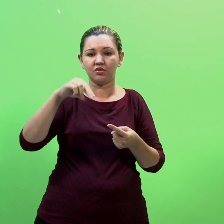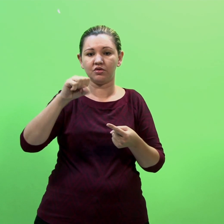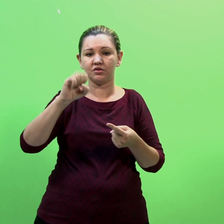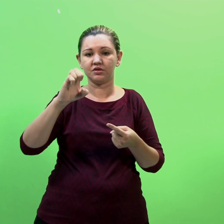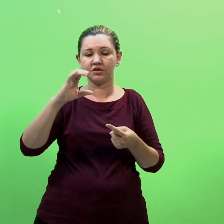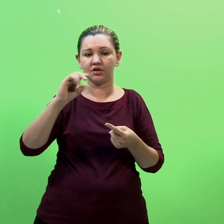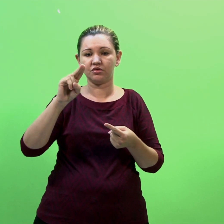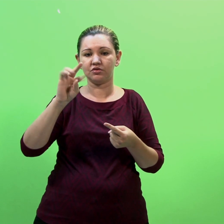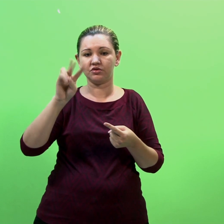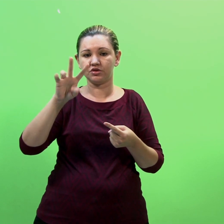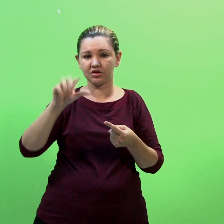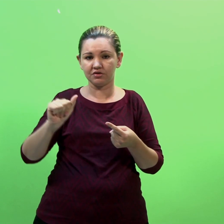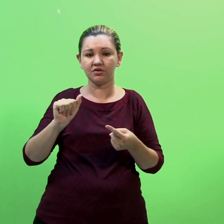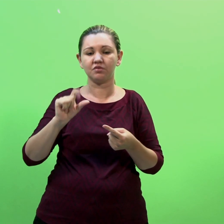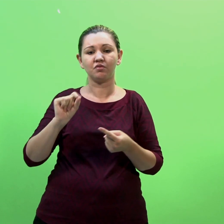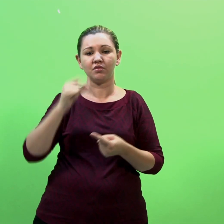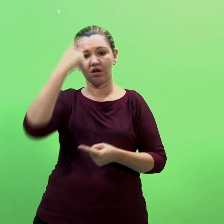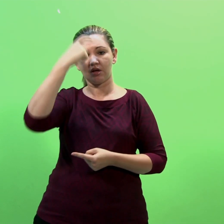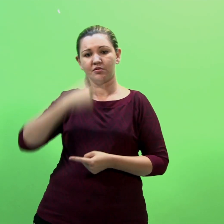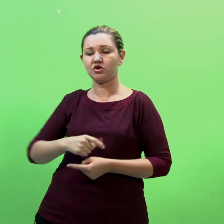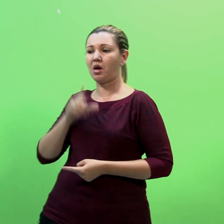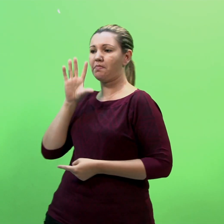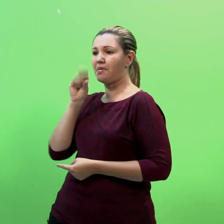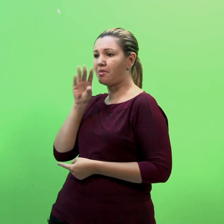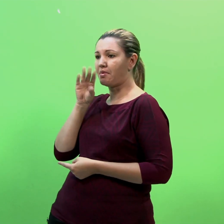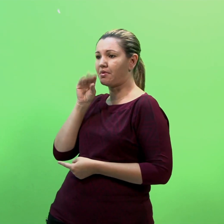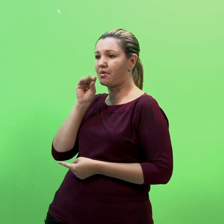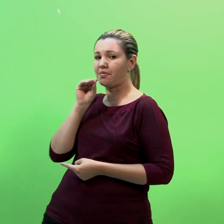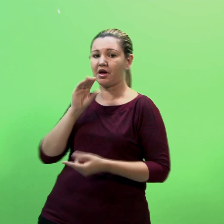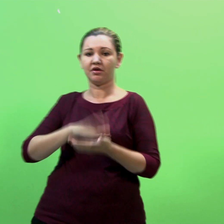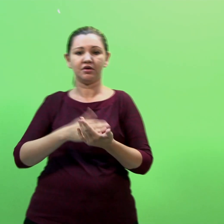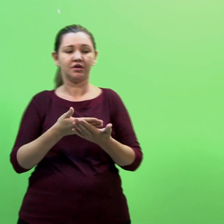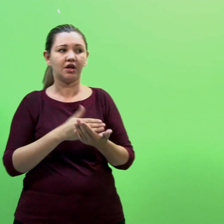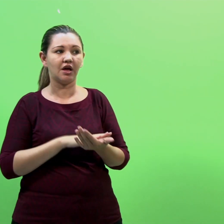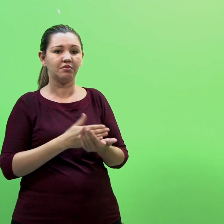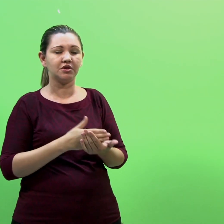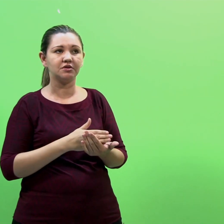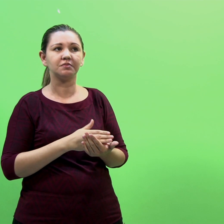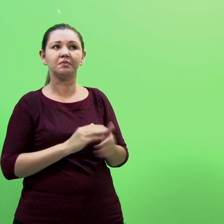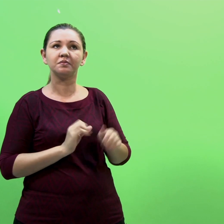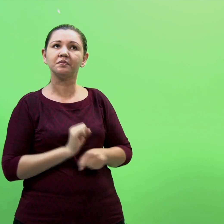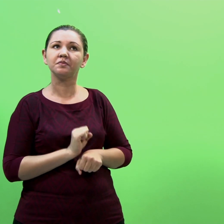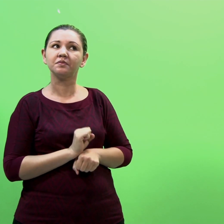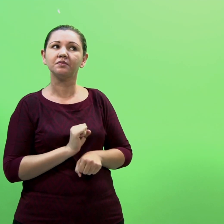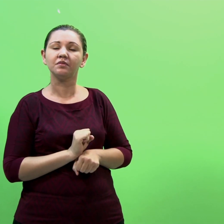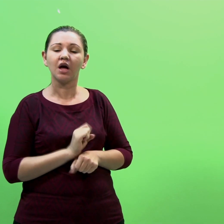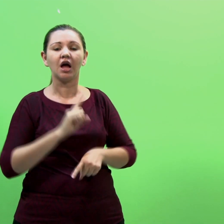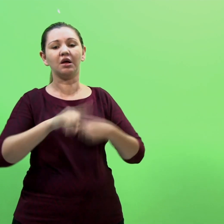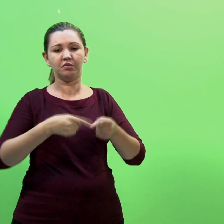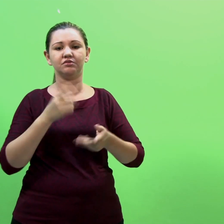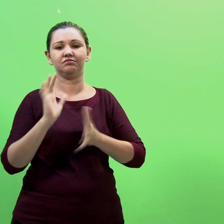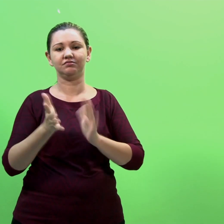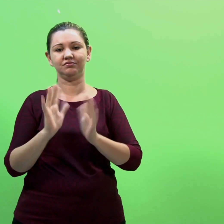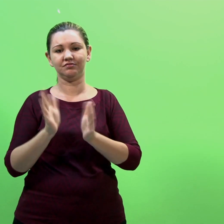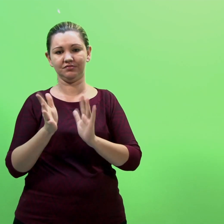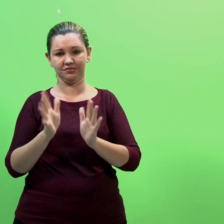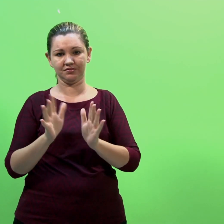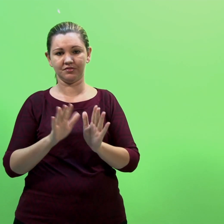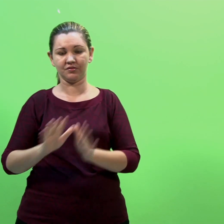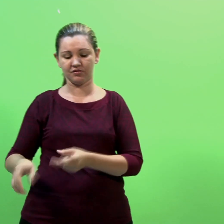interpretação logo em seguida. Outra que podemos citar é a simultânea, em que o intérprete realiza a interpretação quase